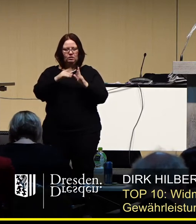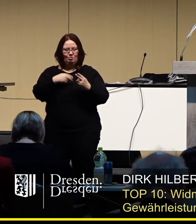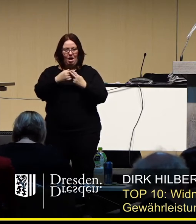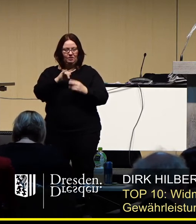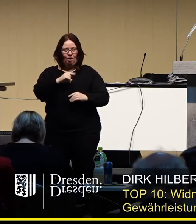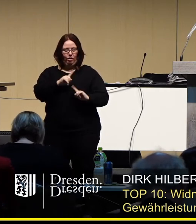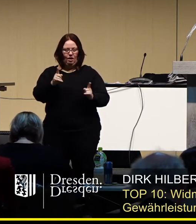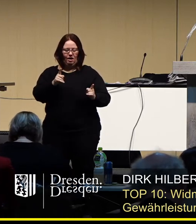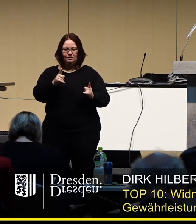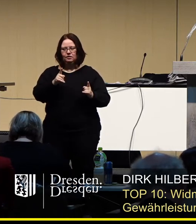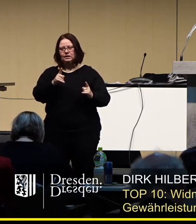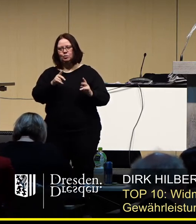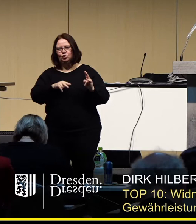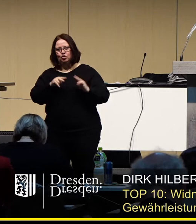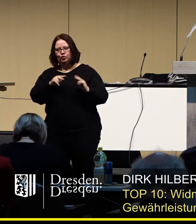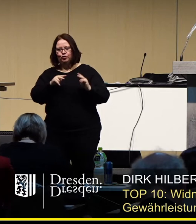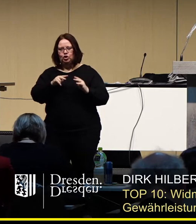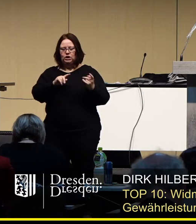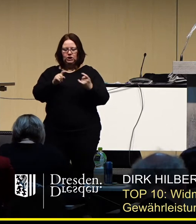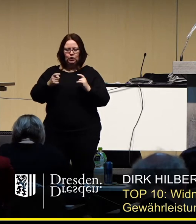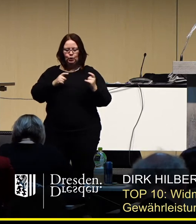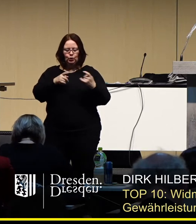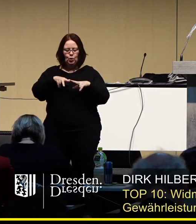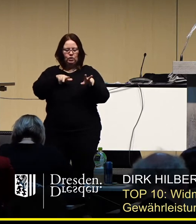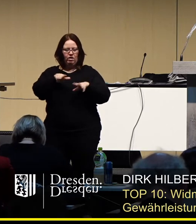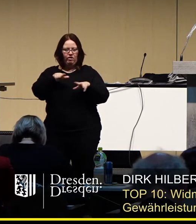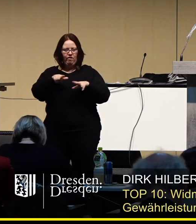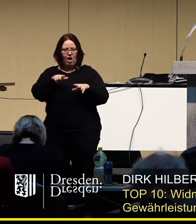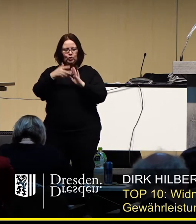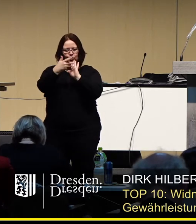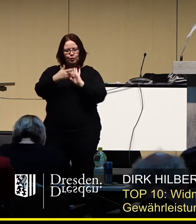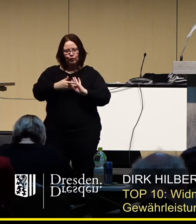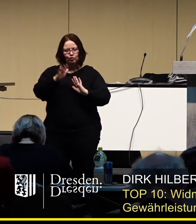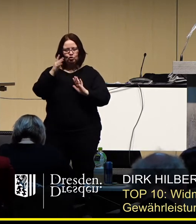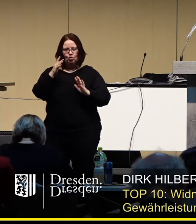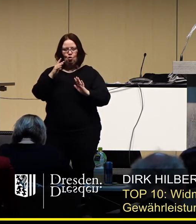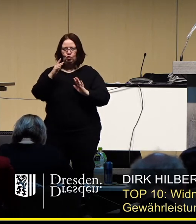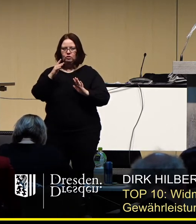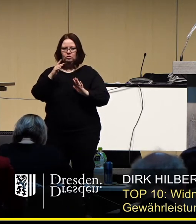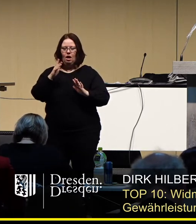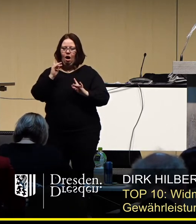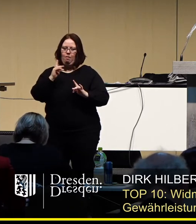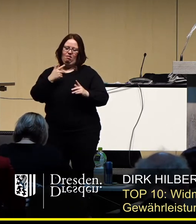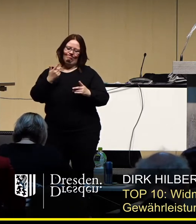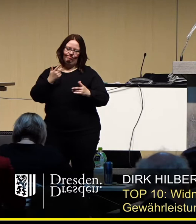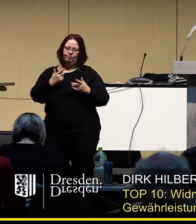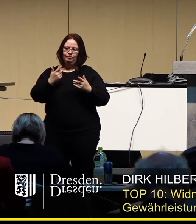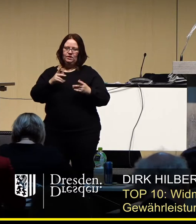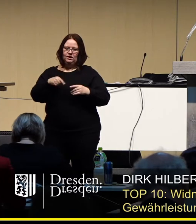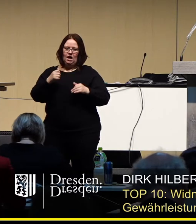Das ist in verschiedensten Runden auch innerhalb der Verwaltung geprüft worden und musste am Ende